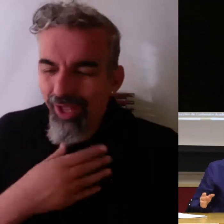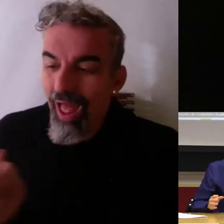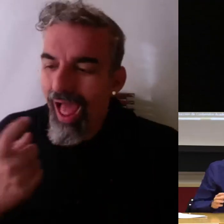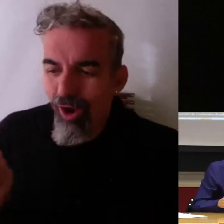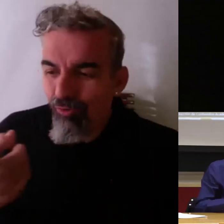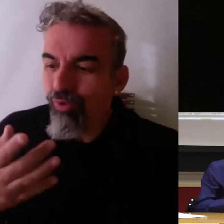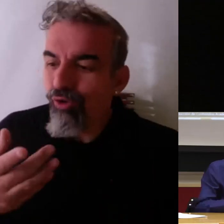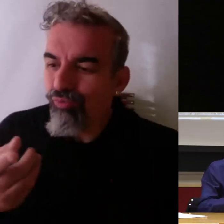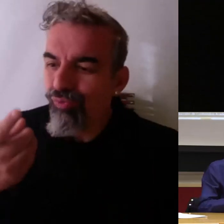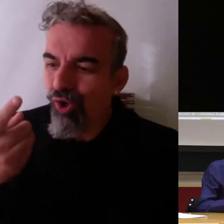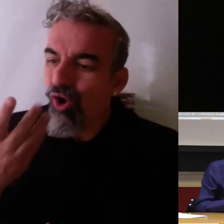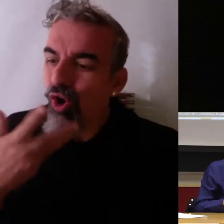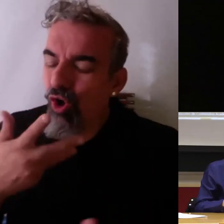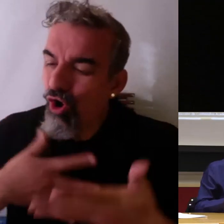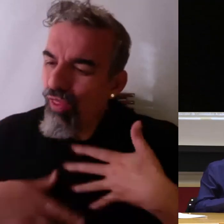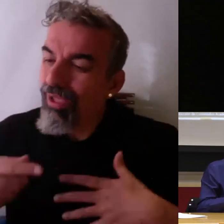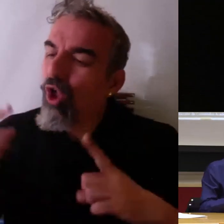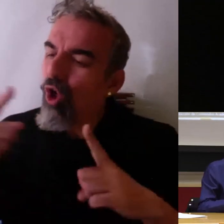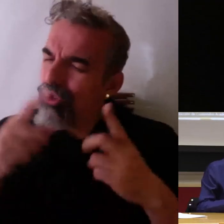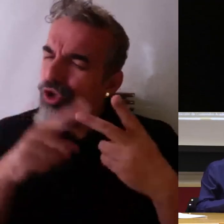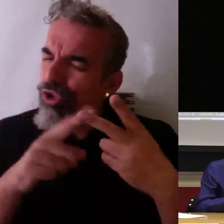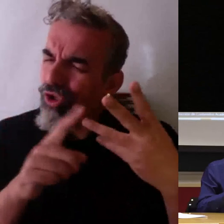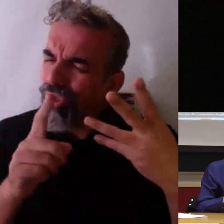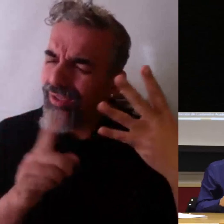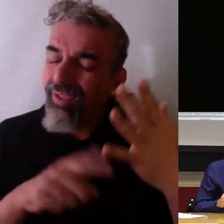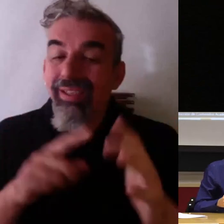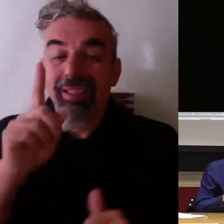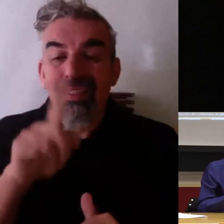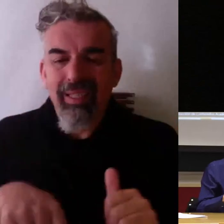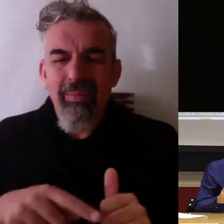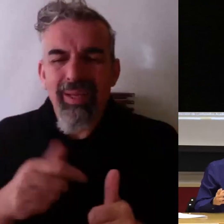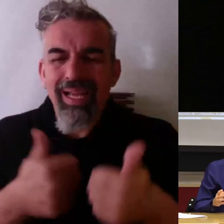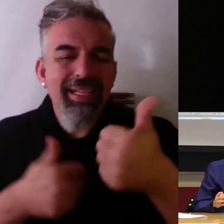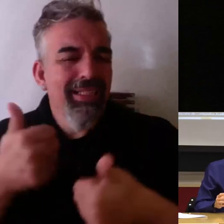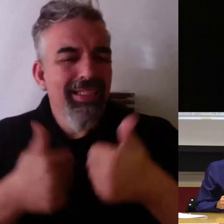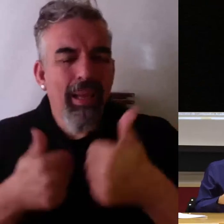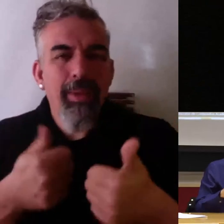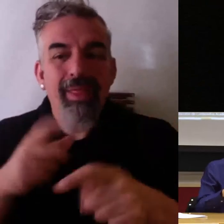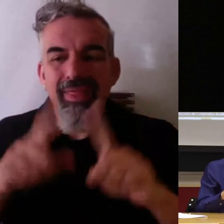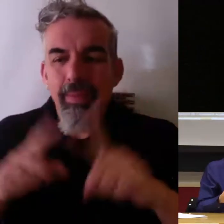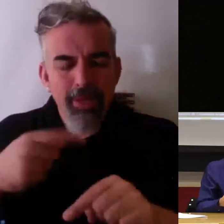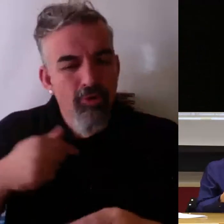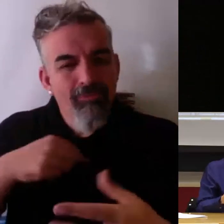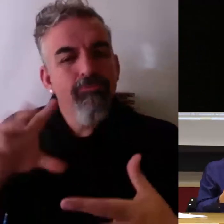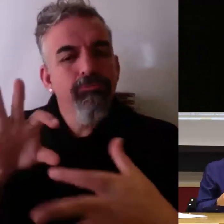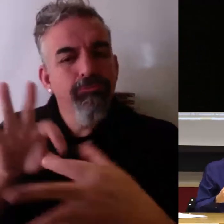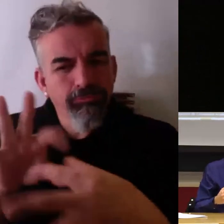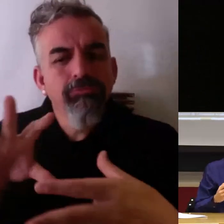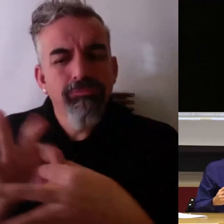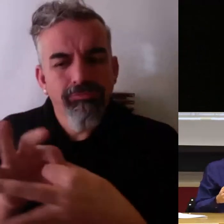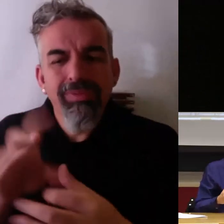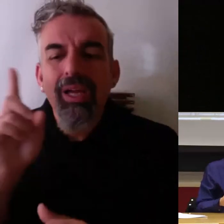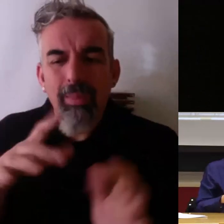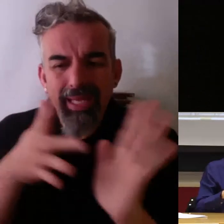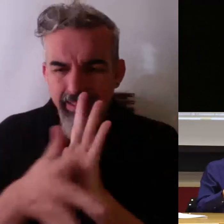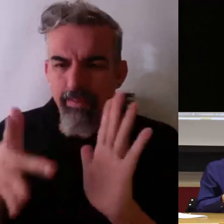esto esto y esto formar después las pruebas en consonancia a lo que realmente quiero explicar oye